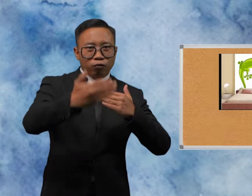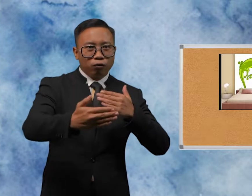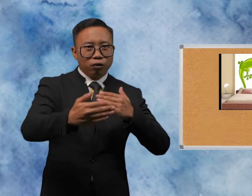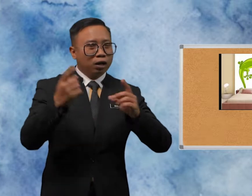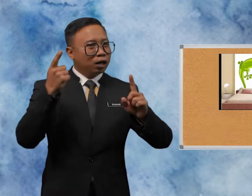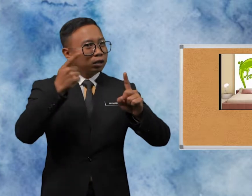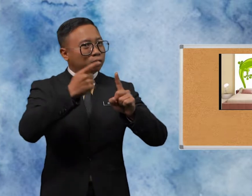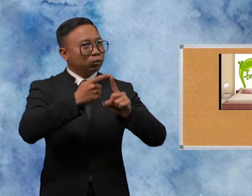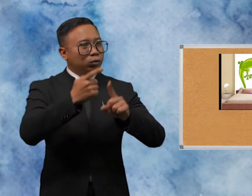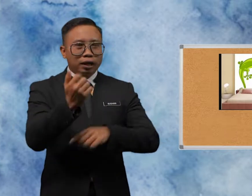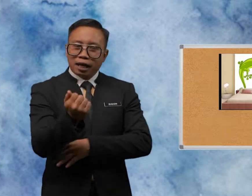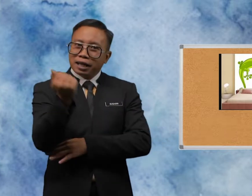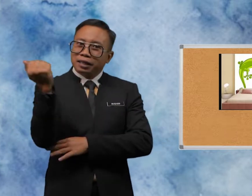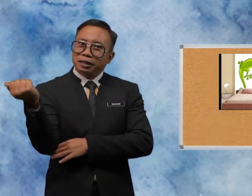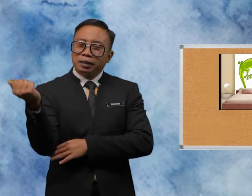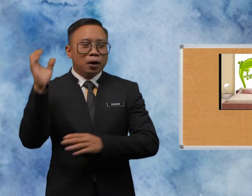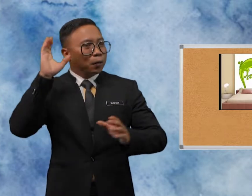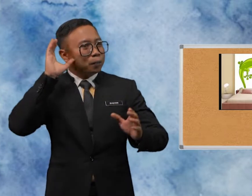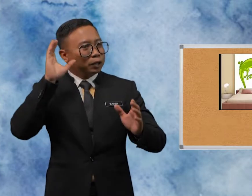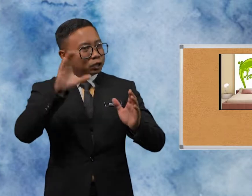To To To Another Picture